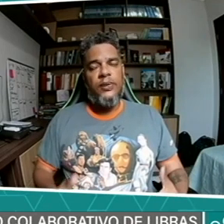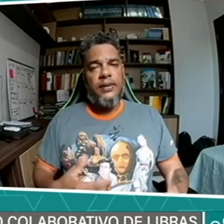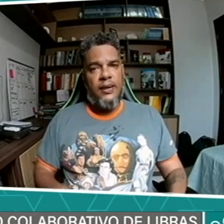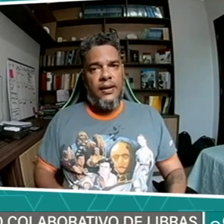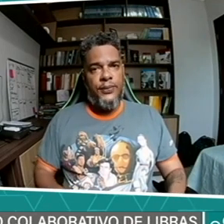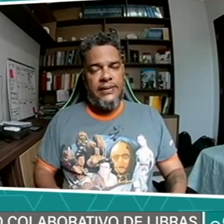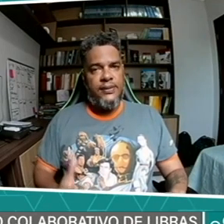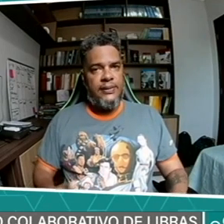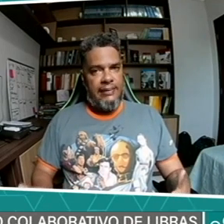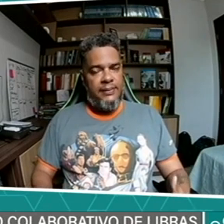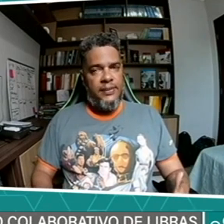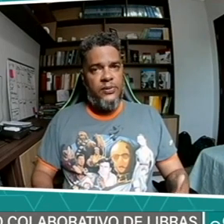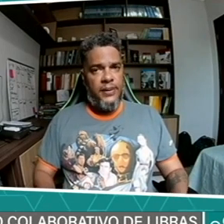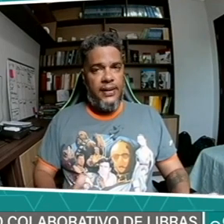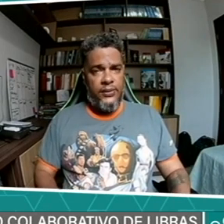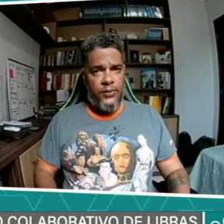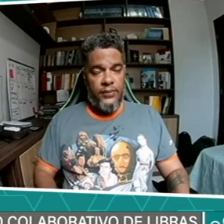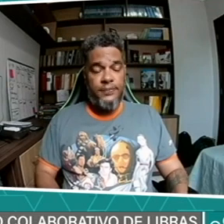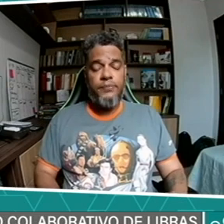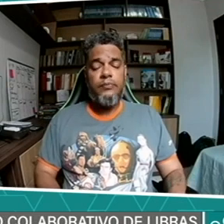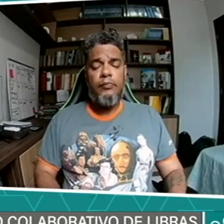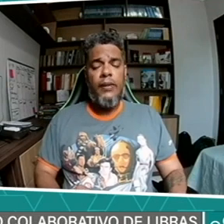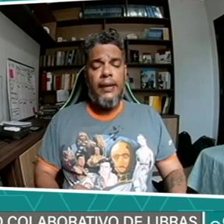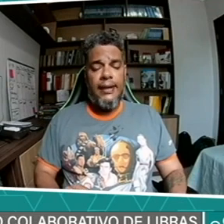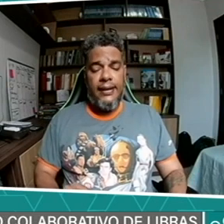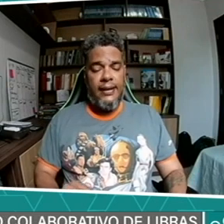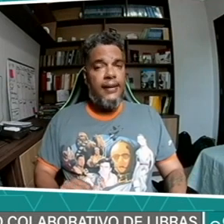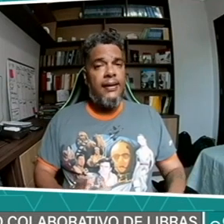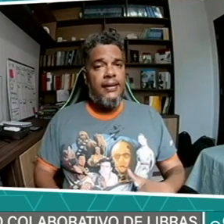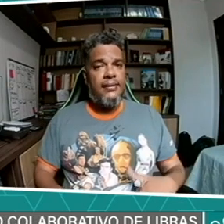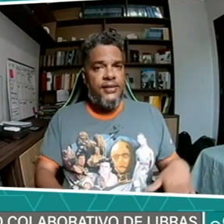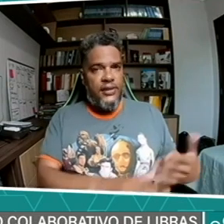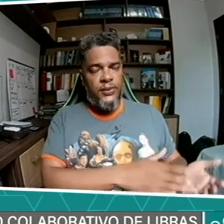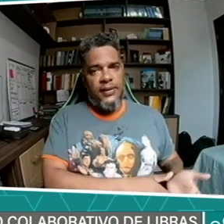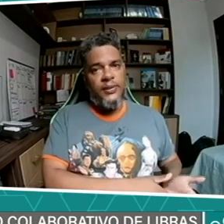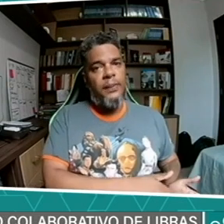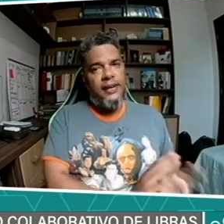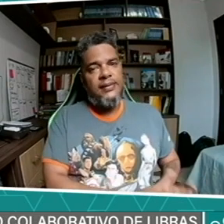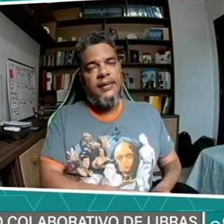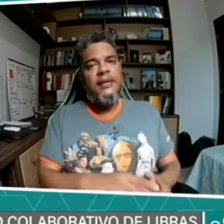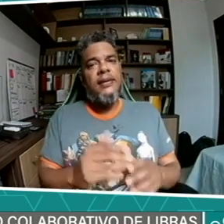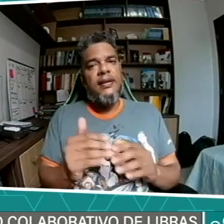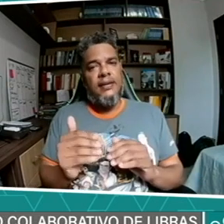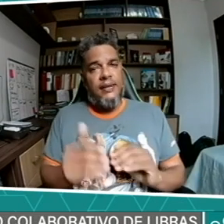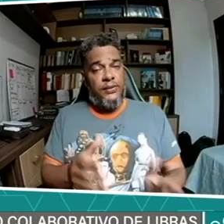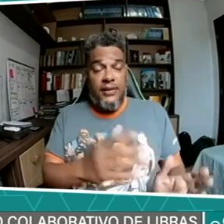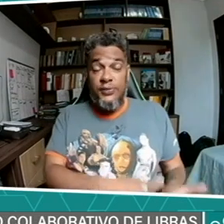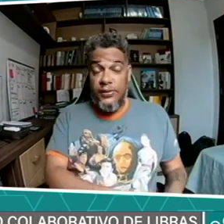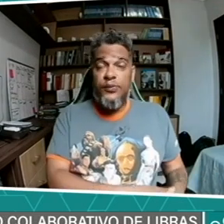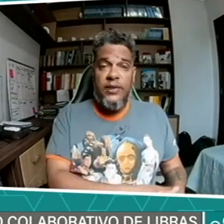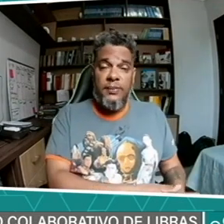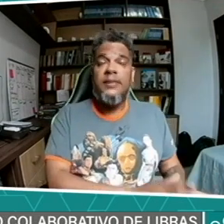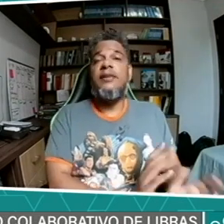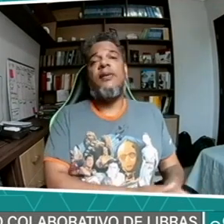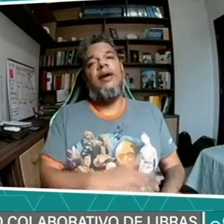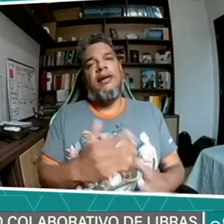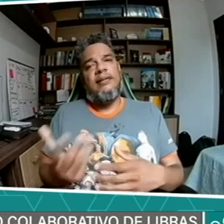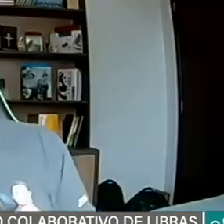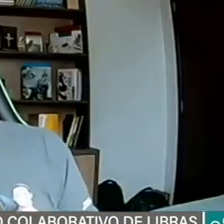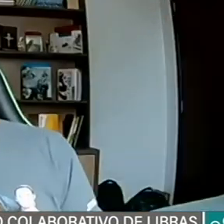o ensino da Libras obrigatório, desde a educação básica, desde o ensino fundamental até o